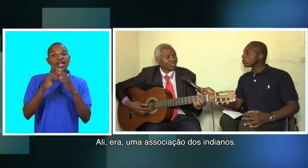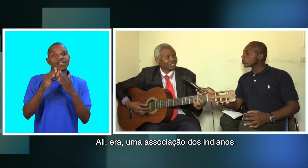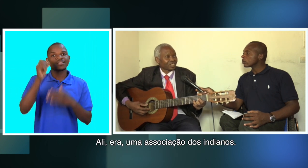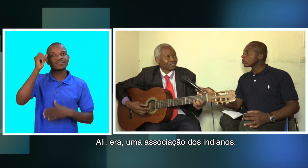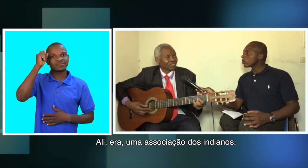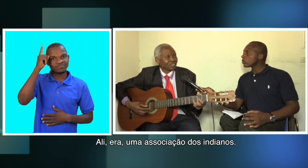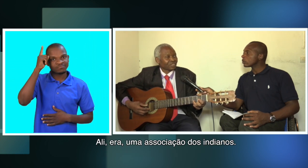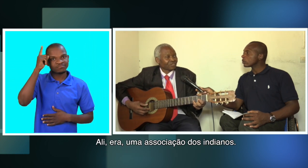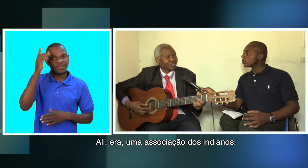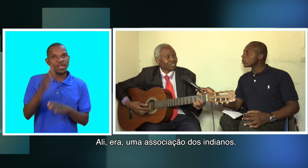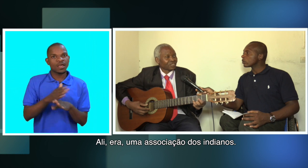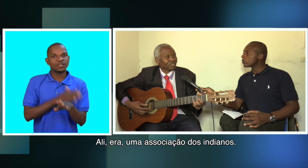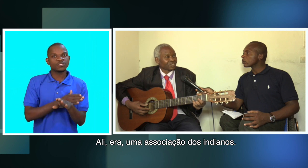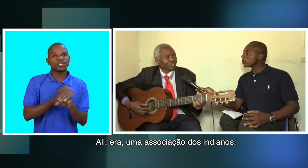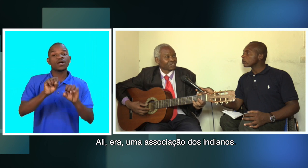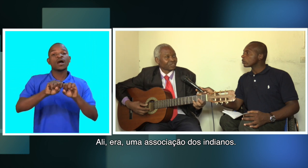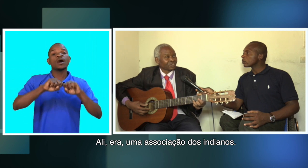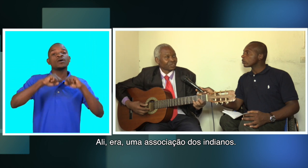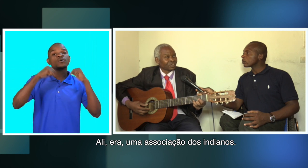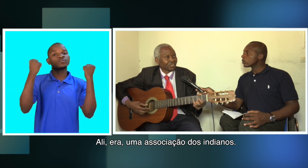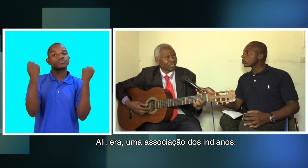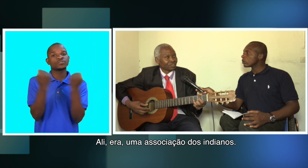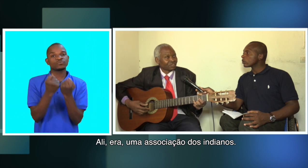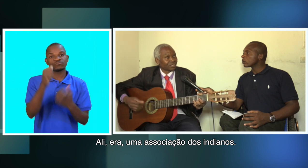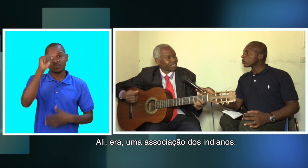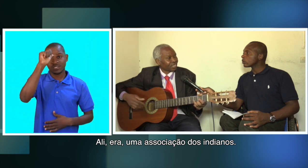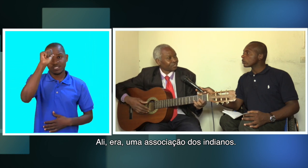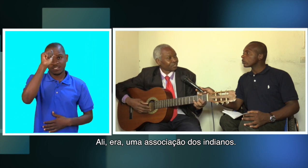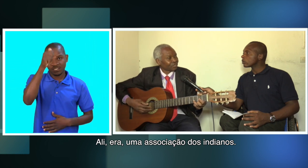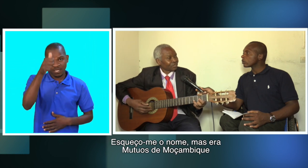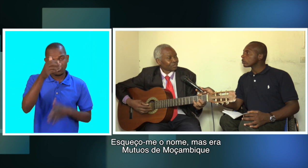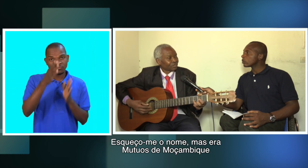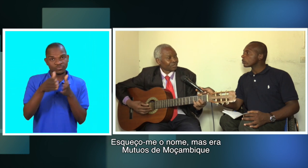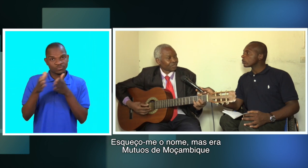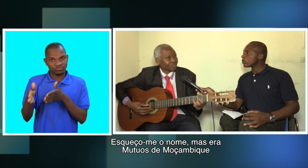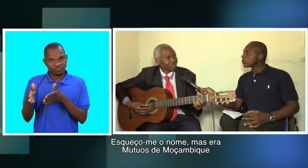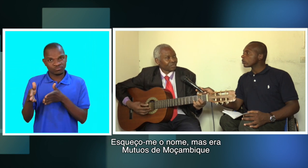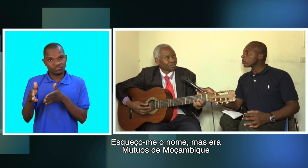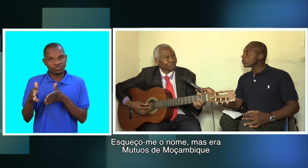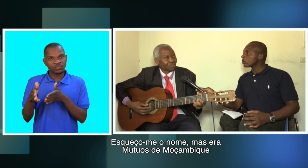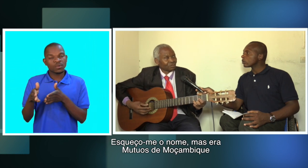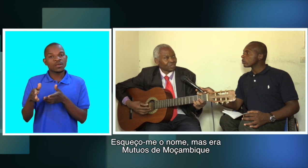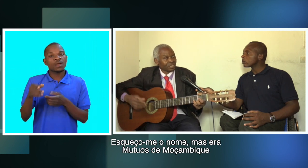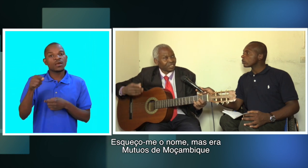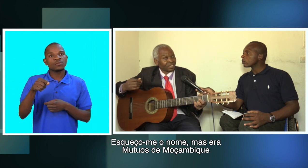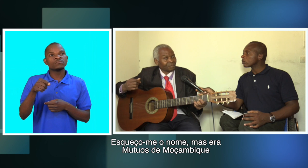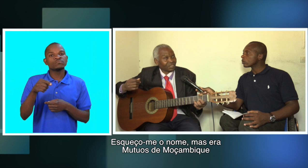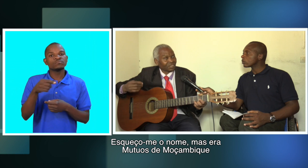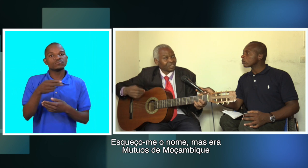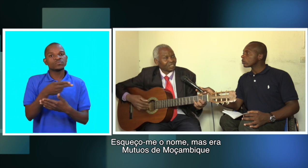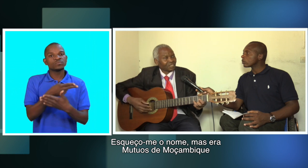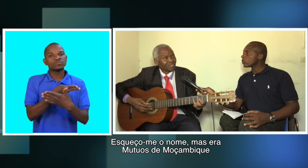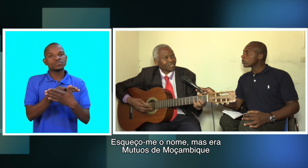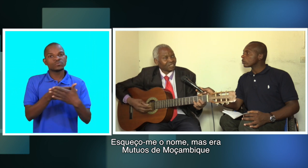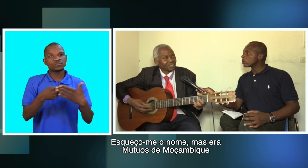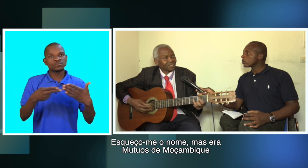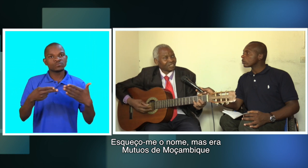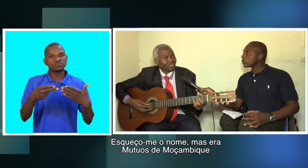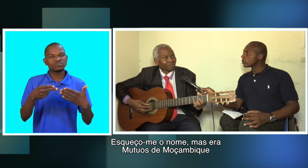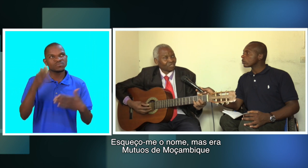associação dos indianos aí chama-se esqueci meu